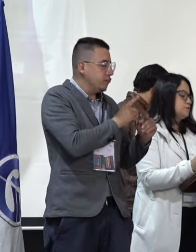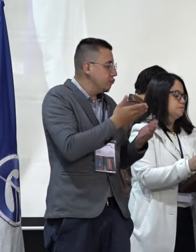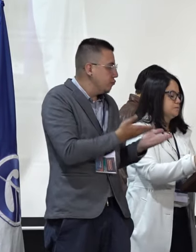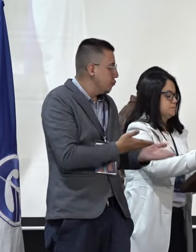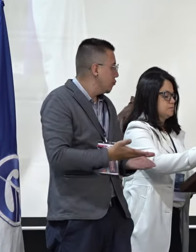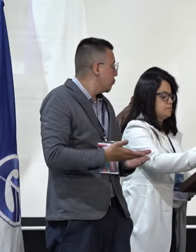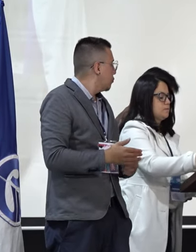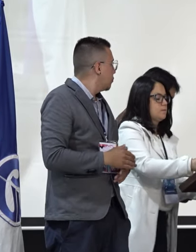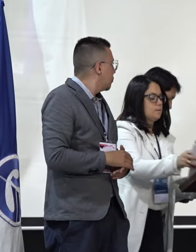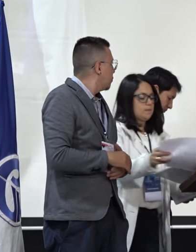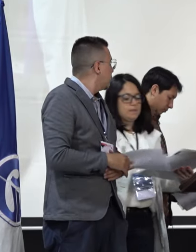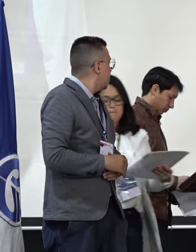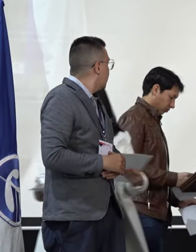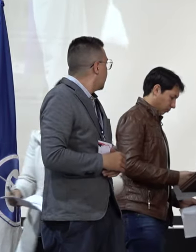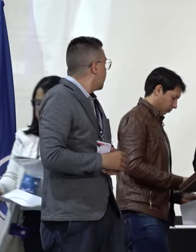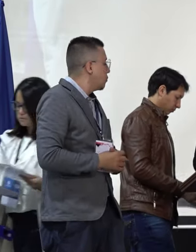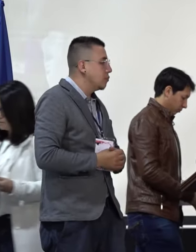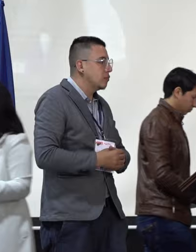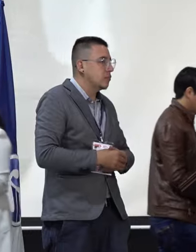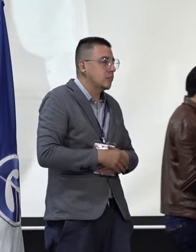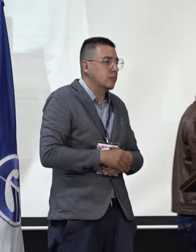Bienvenidos. Bienvenidos.